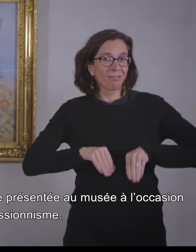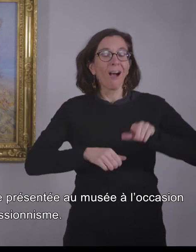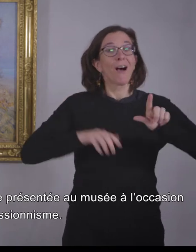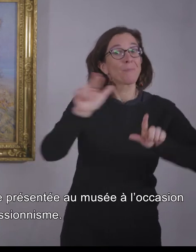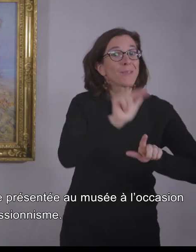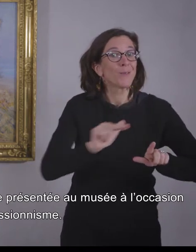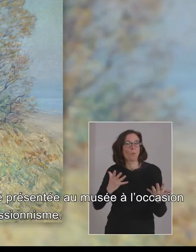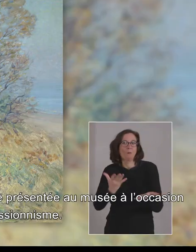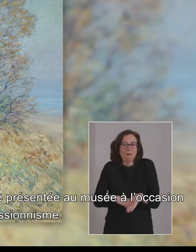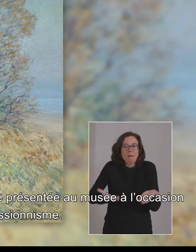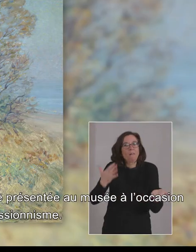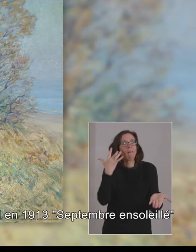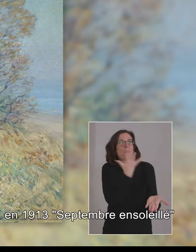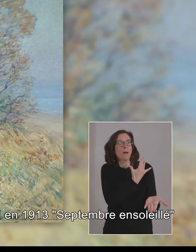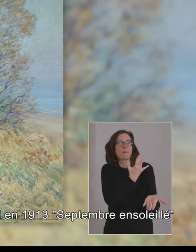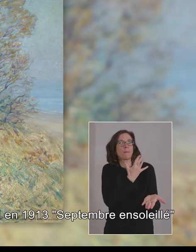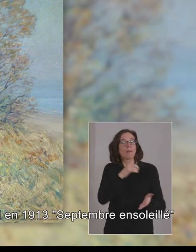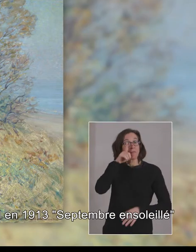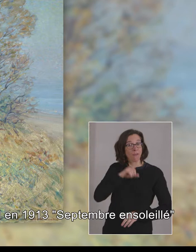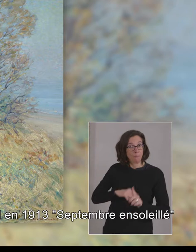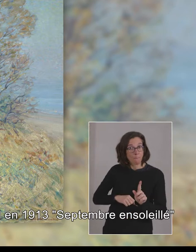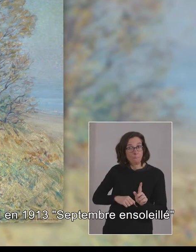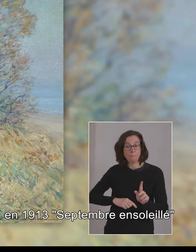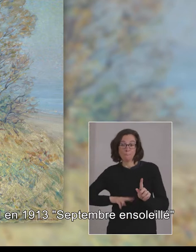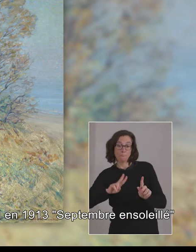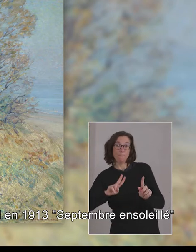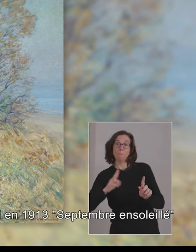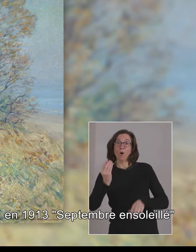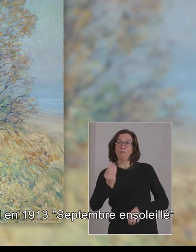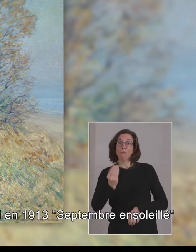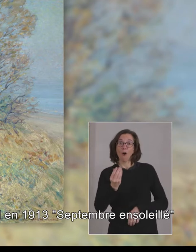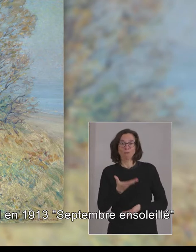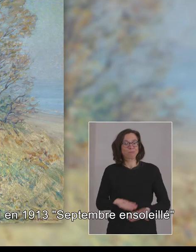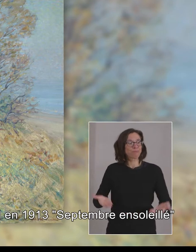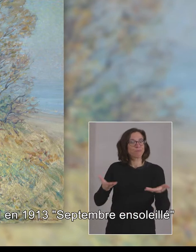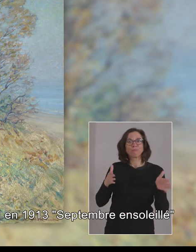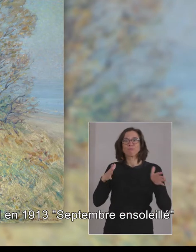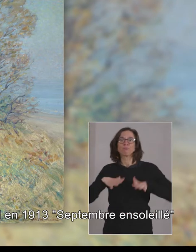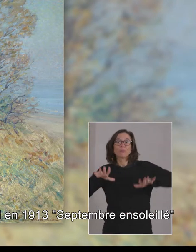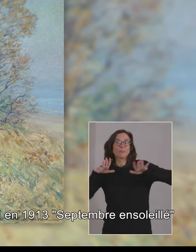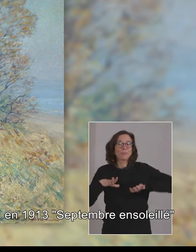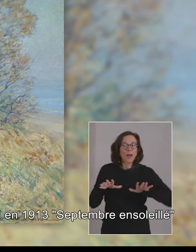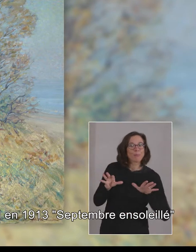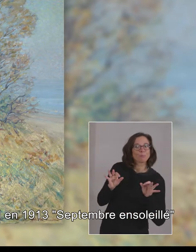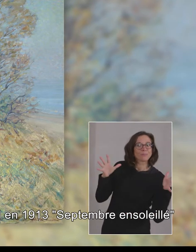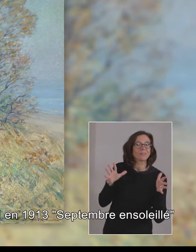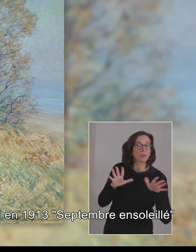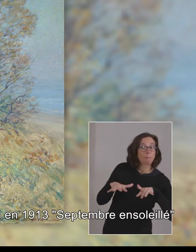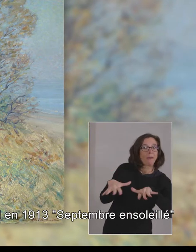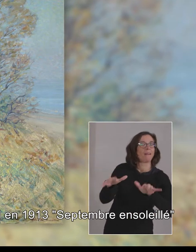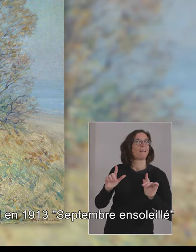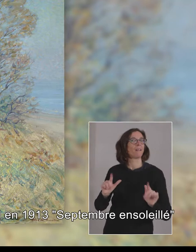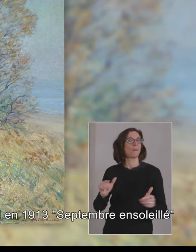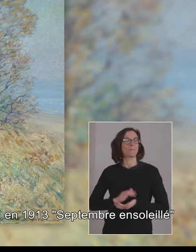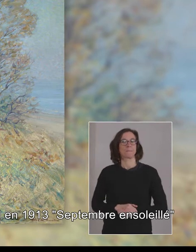s'agit de cette œuvre, réalisée par Hélène MacNicolle en 1913, « Septembre ensoleillé ».